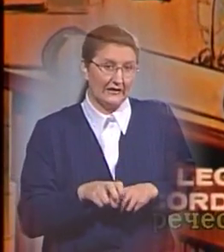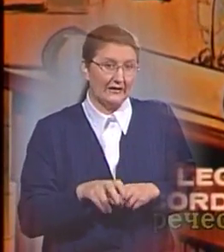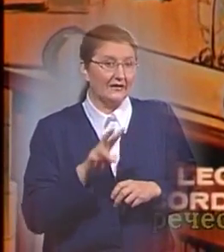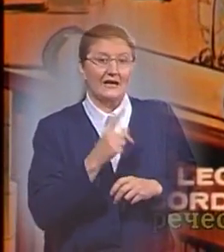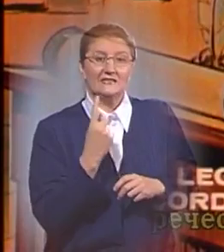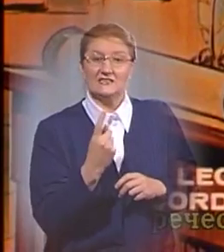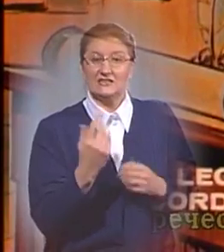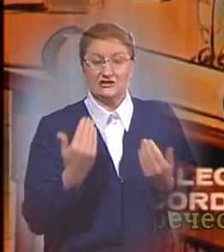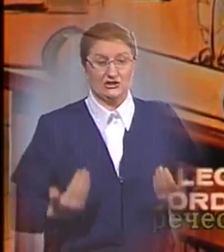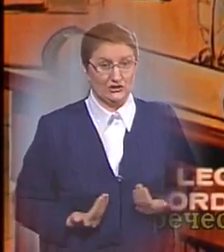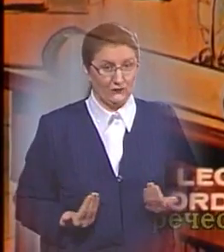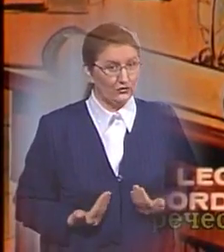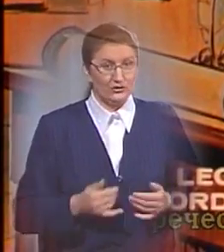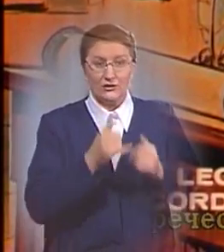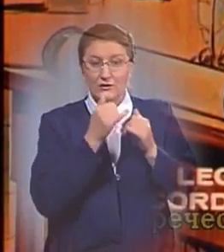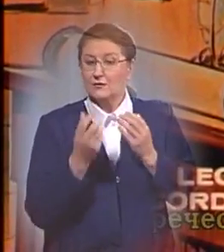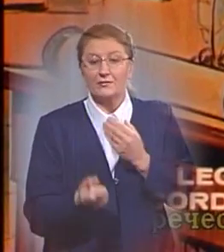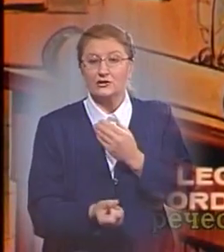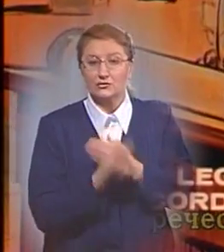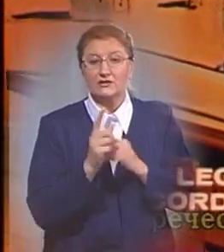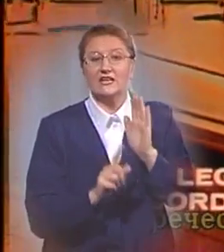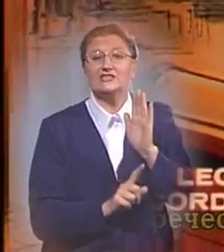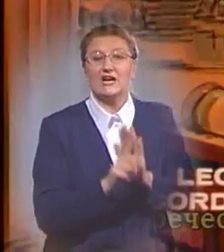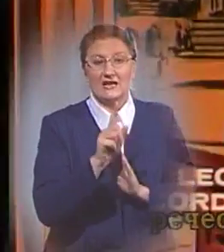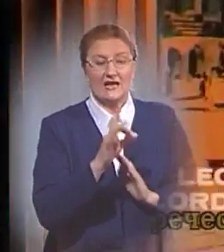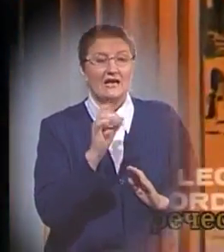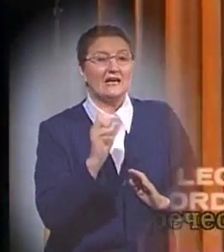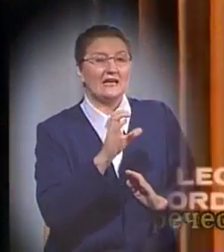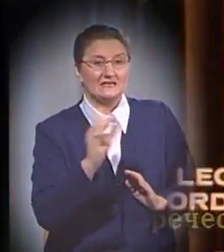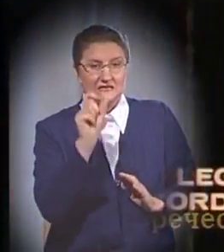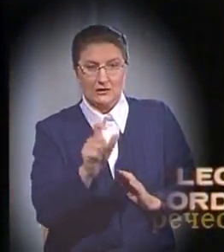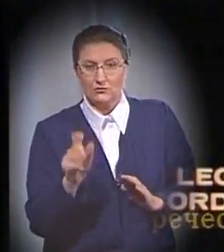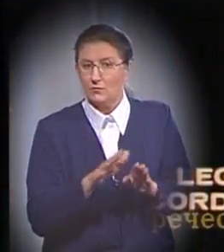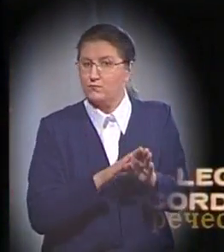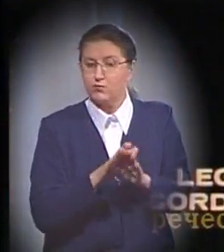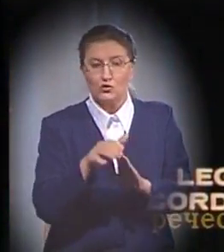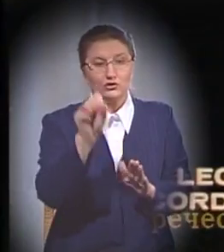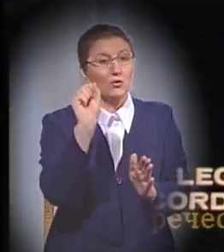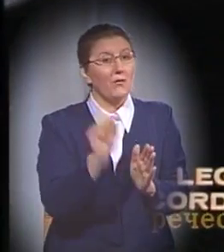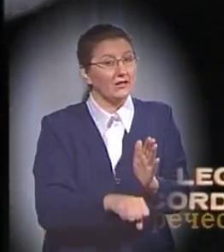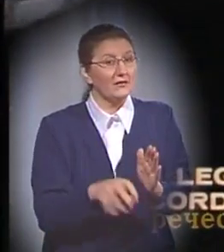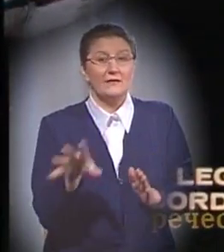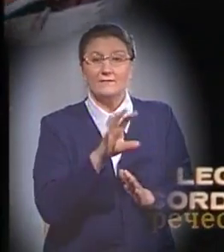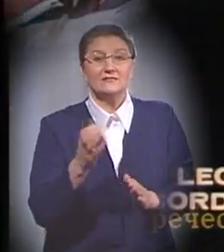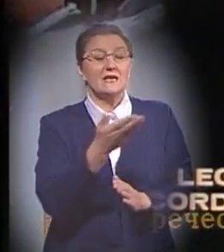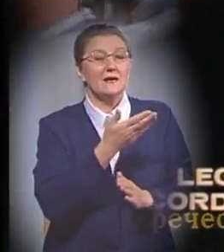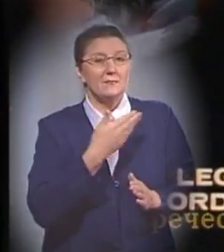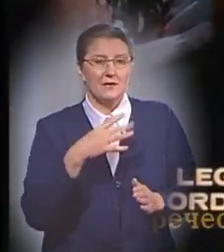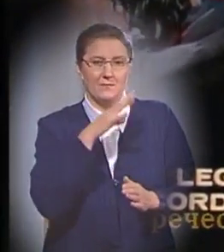сейчас живущих, не происходит от изначальной расы людей, полностью погибшей. Все мы, как бы много нас не было,